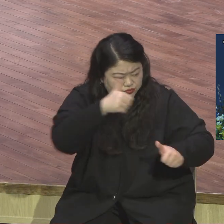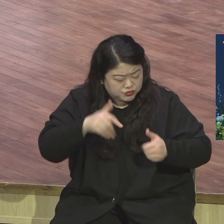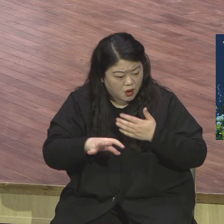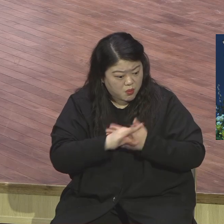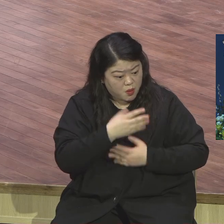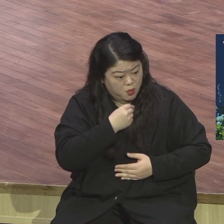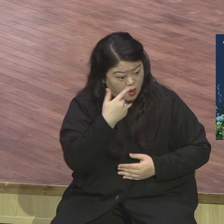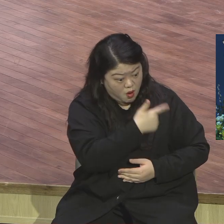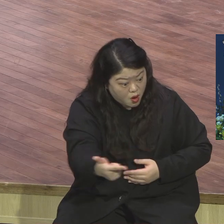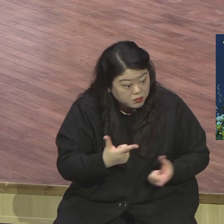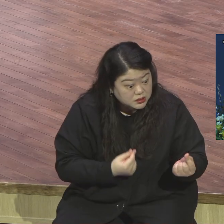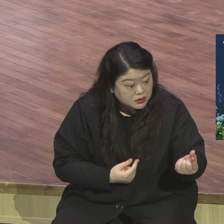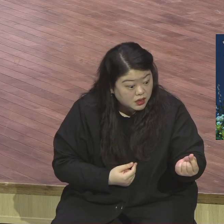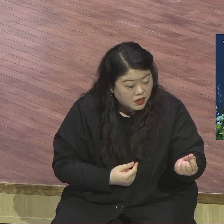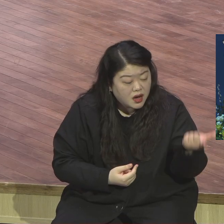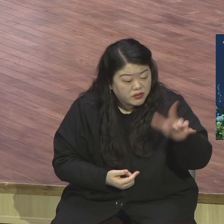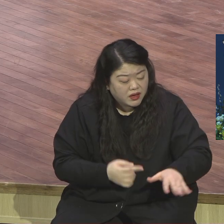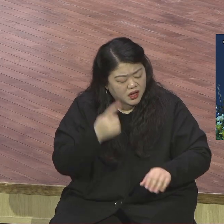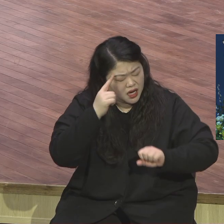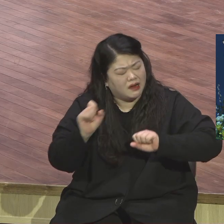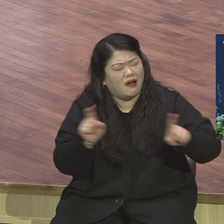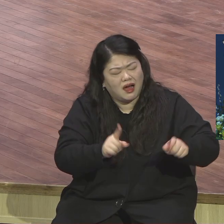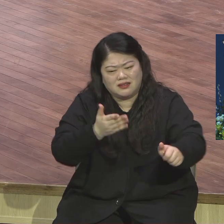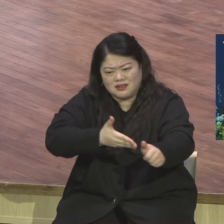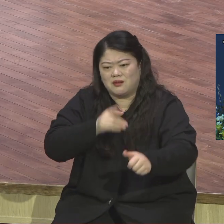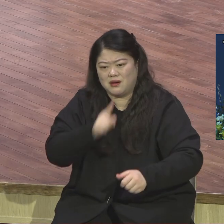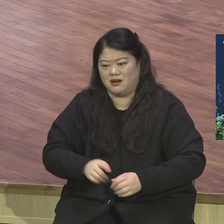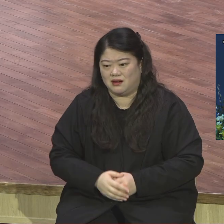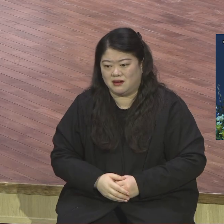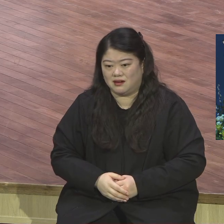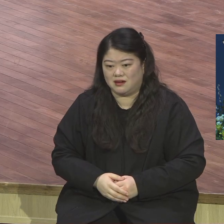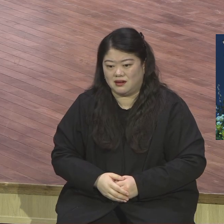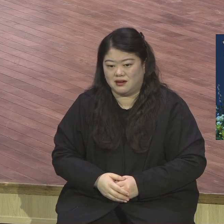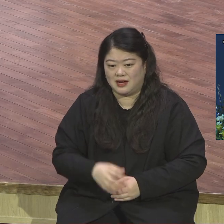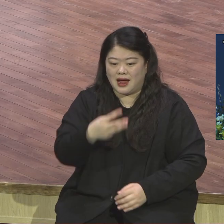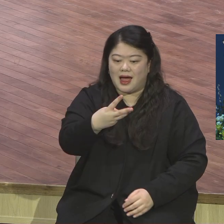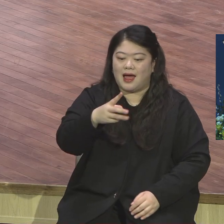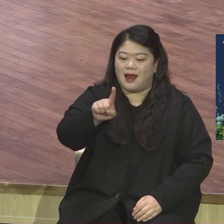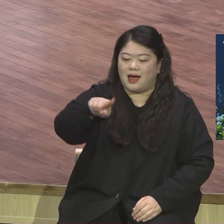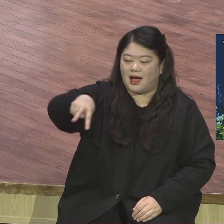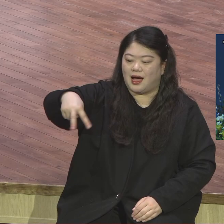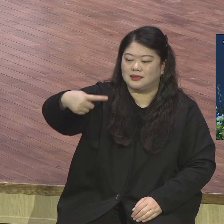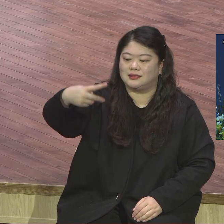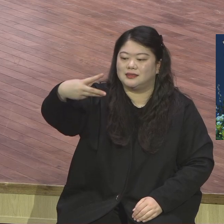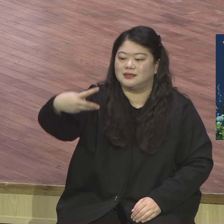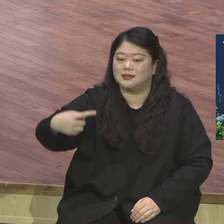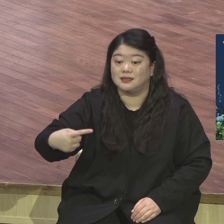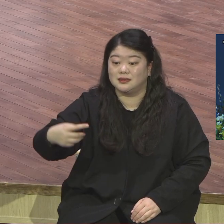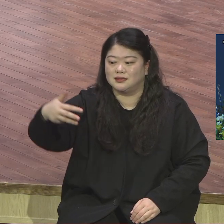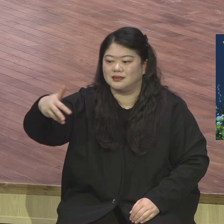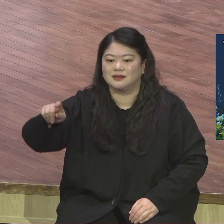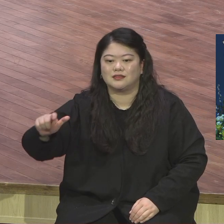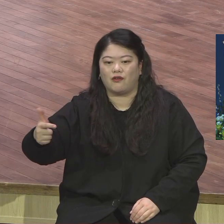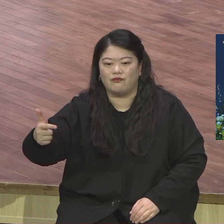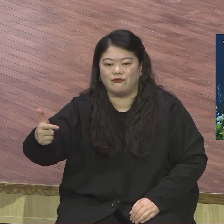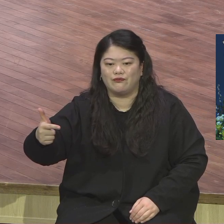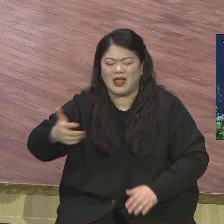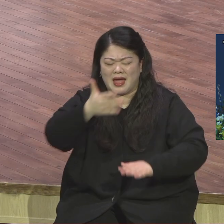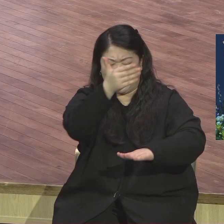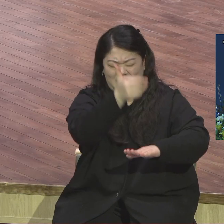하나님께서는 라스트천 본당 헌당에 헌신한 자들에게 헌당 경제의 복을 올부터 주시겠다